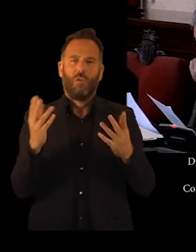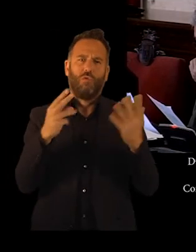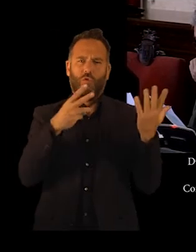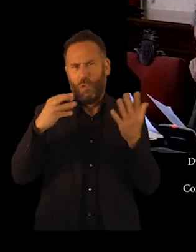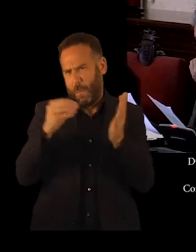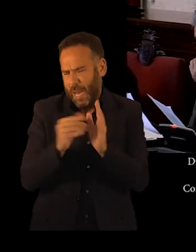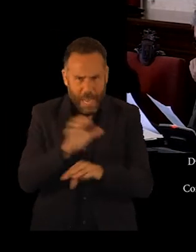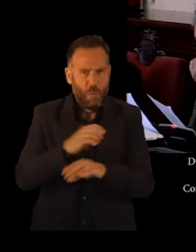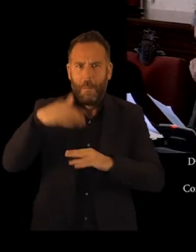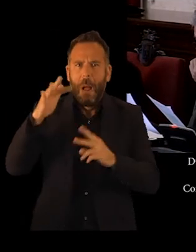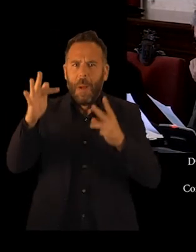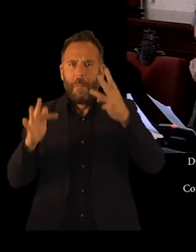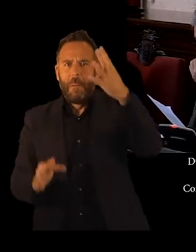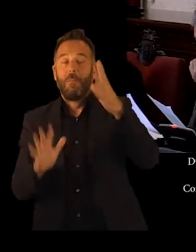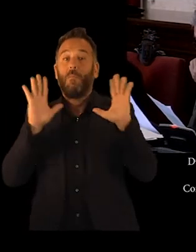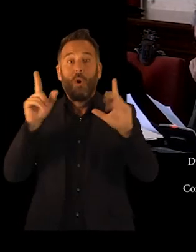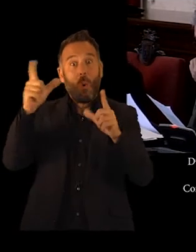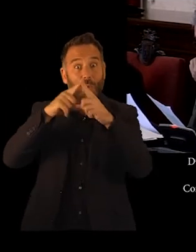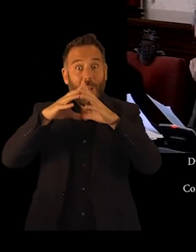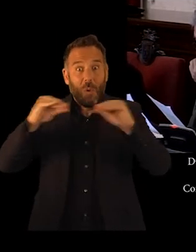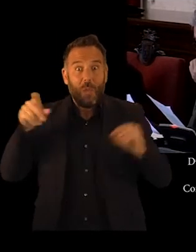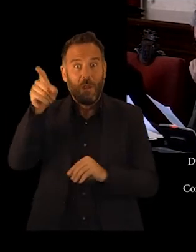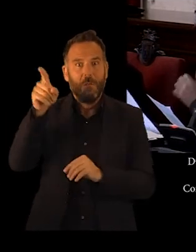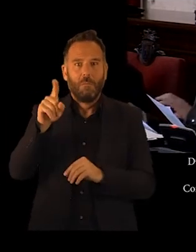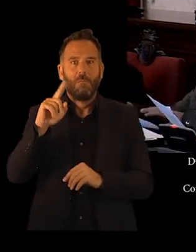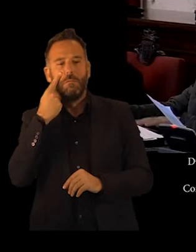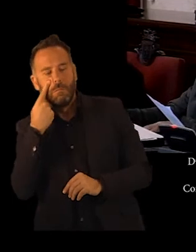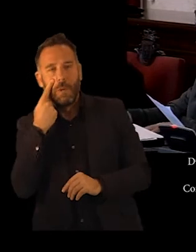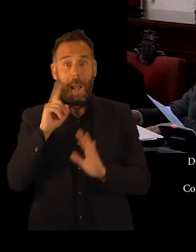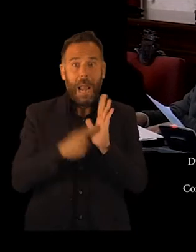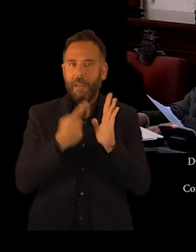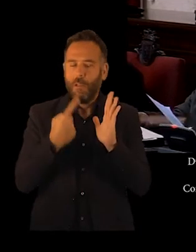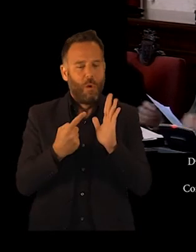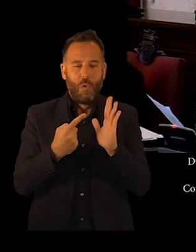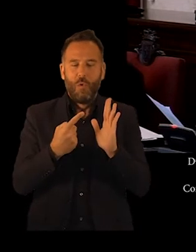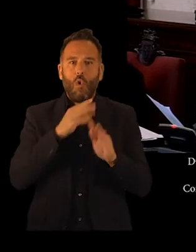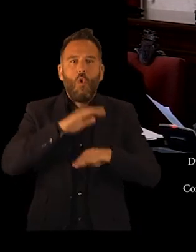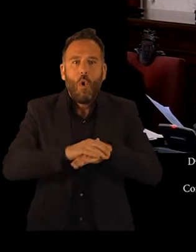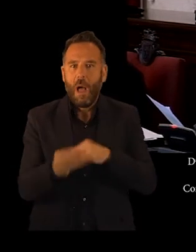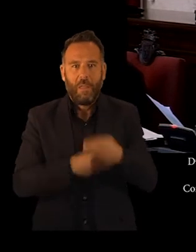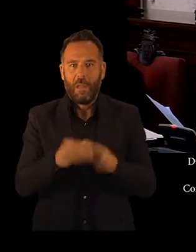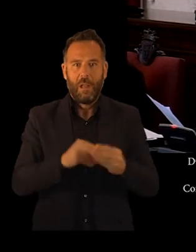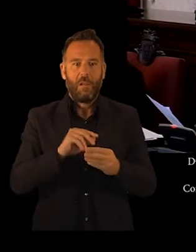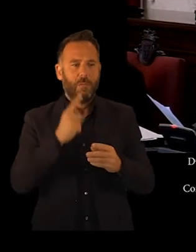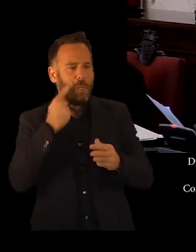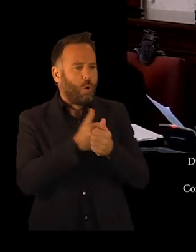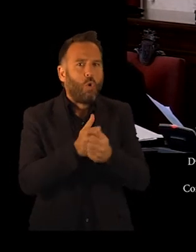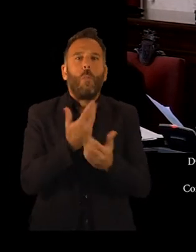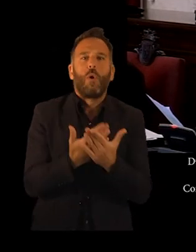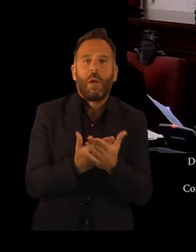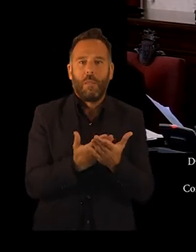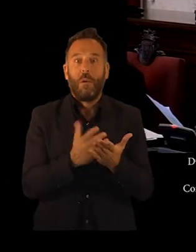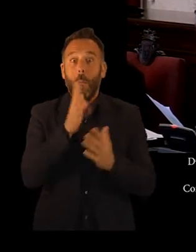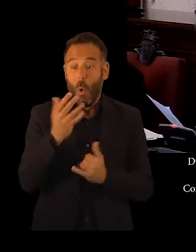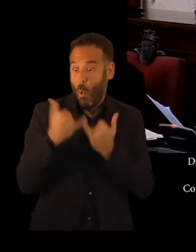y muchos otros, puesto que la Junta, como Administración concedente y según obliga a la ley, no ha realizado la tarea de comprobación correspondiente. Y